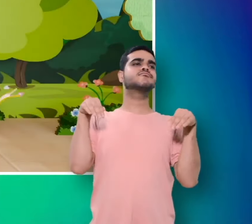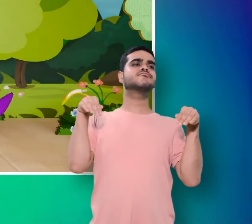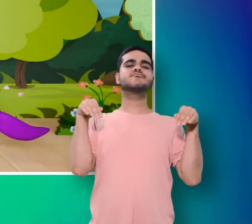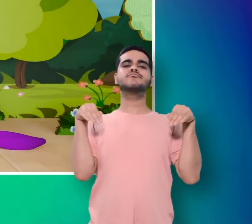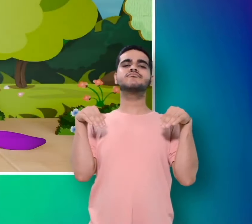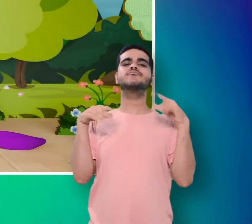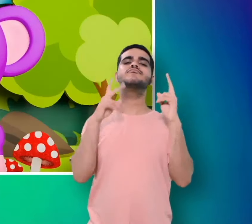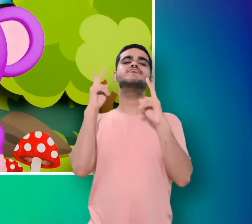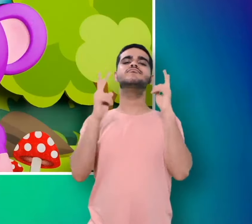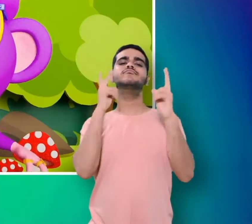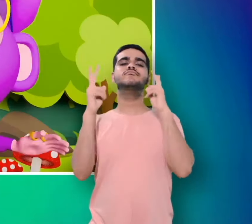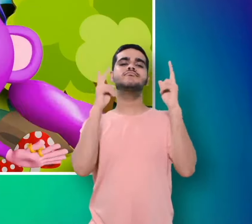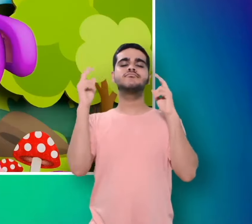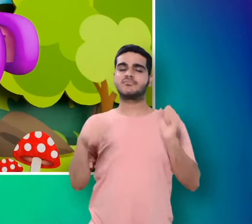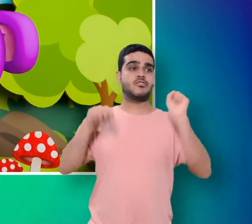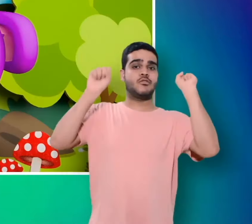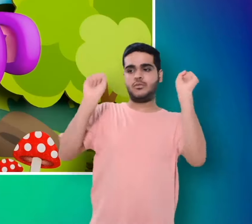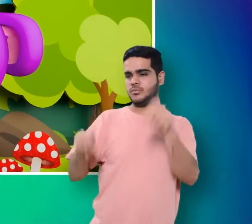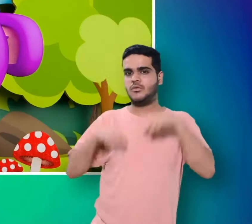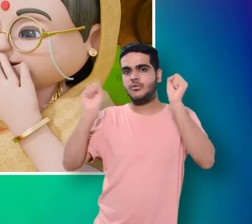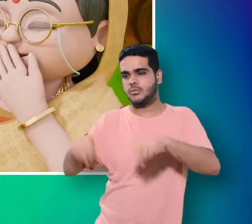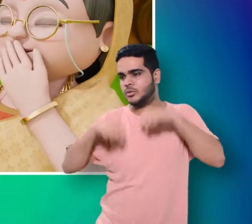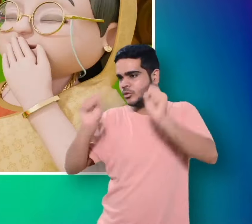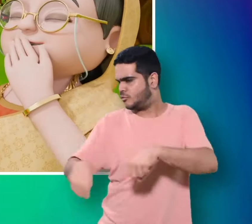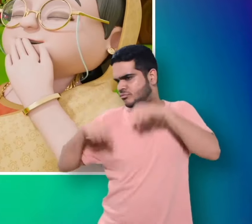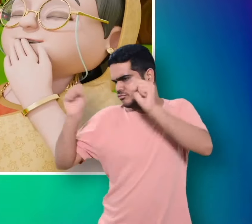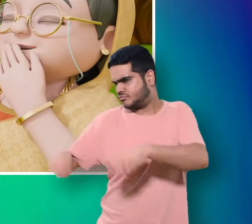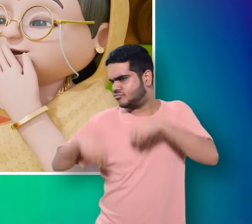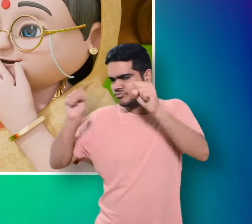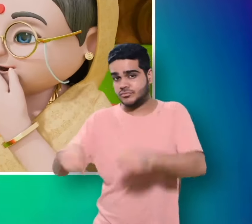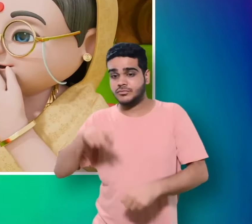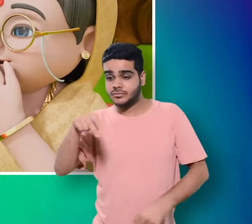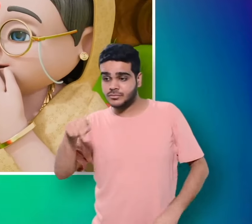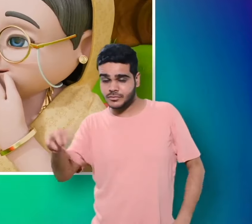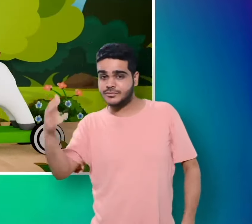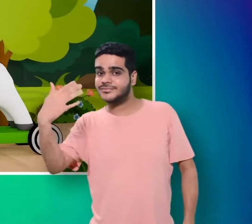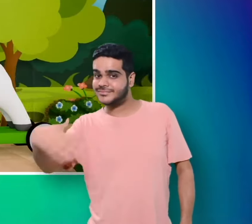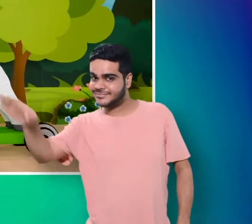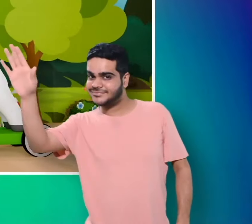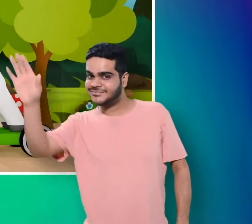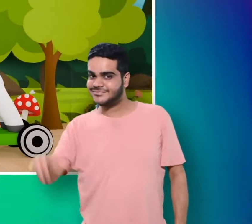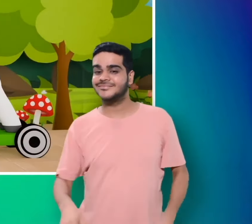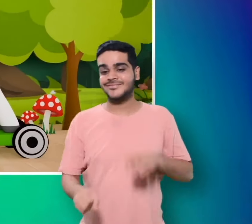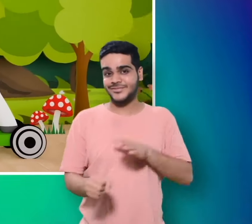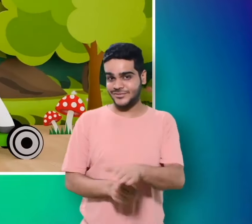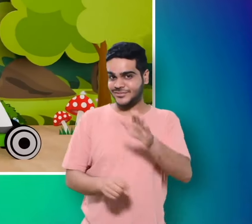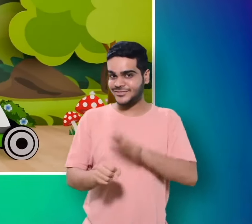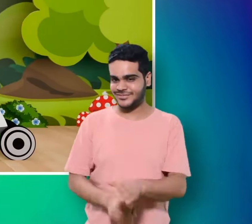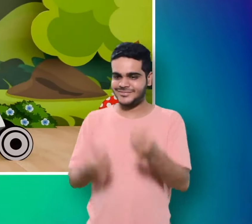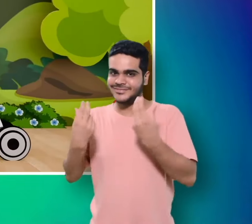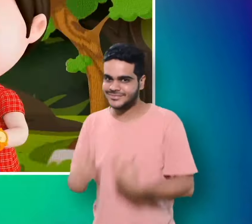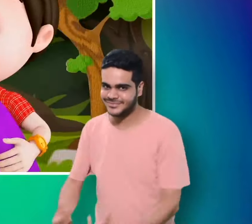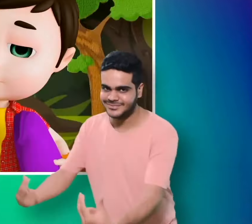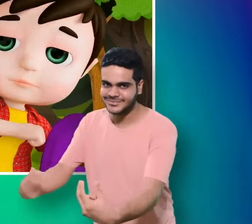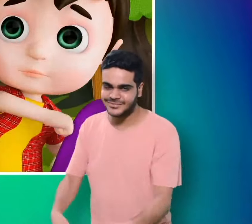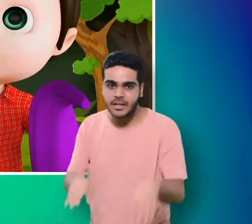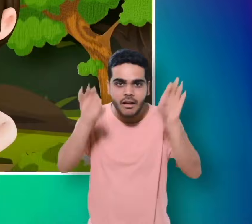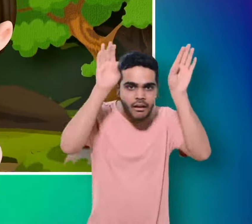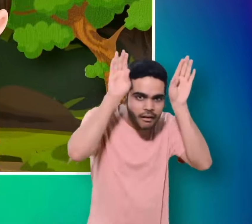बनाई दोड़ा दोड़ा घोड़ा घोड़ा दुम उठा के दोड़ा लकड़ी की काड़ी काड़ी